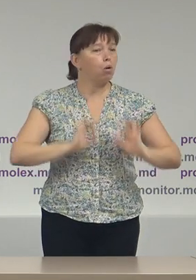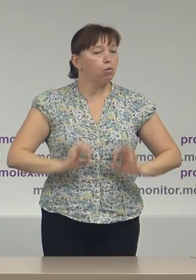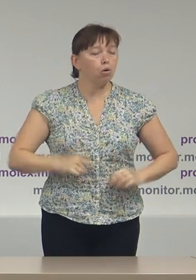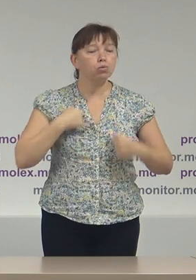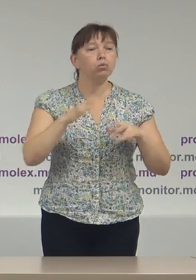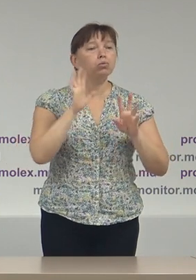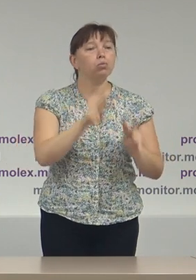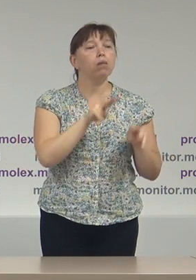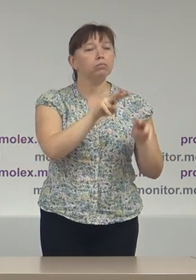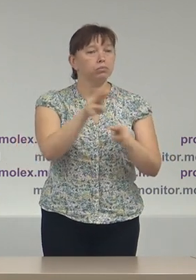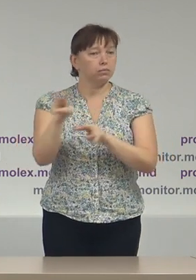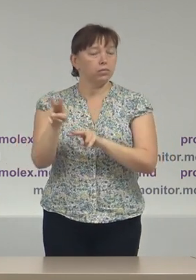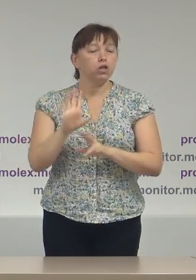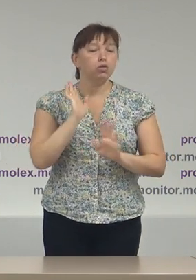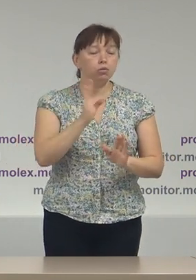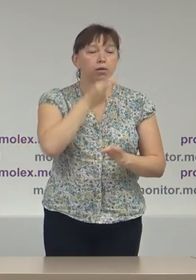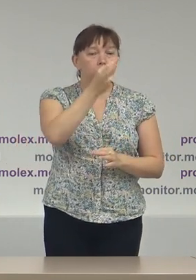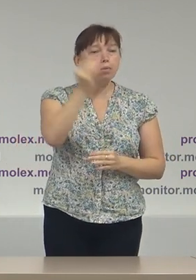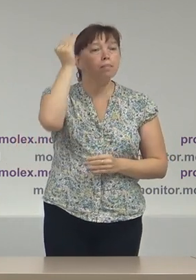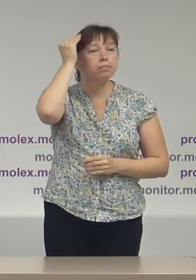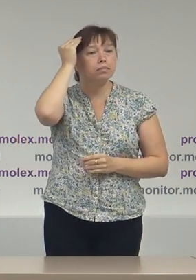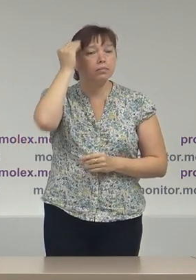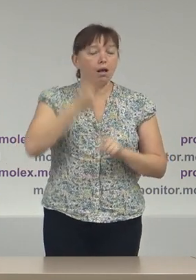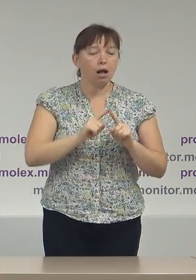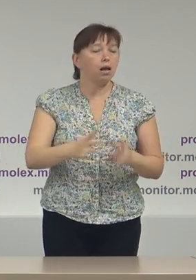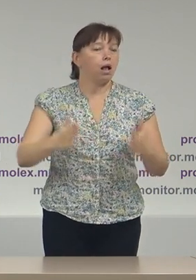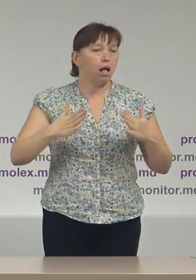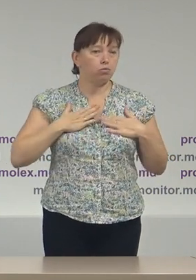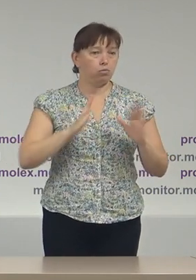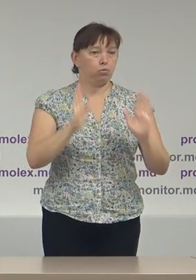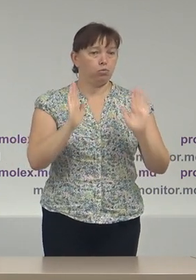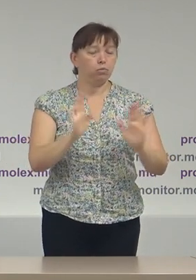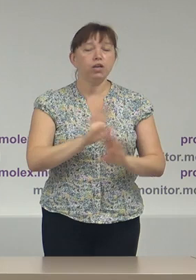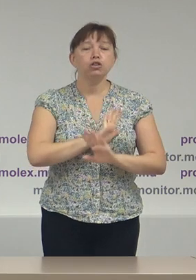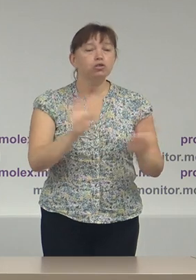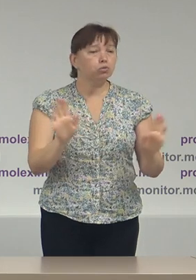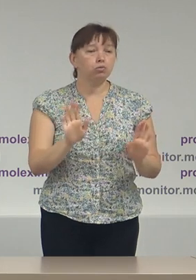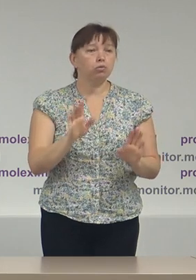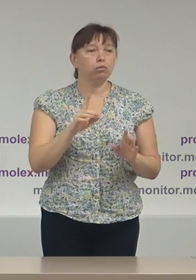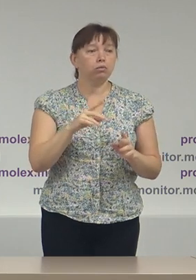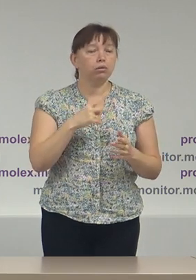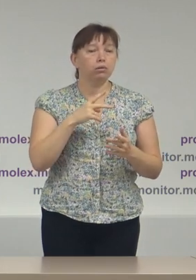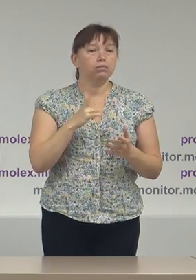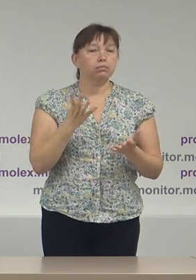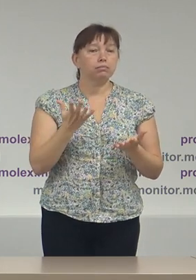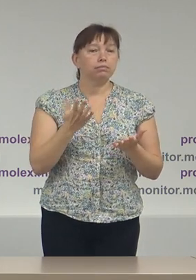observătoși, noi ne expunem punctul de vedere care ne aparține exclusiv nou și nici într-un fel nu reflect